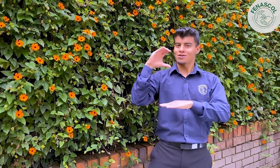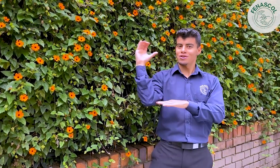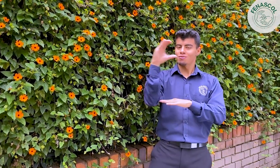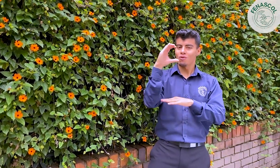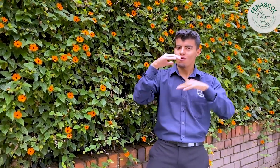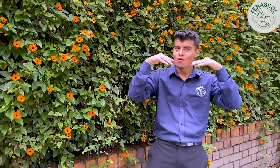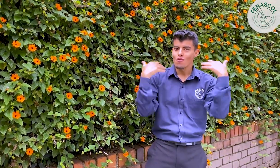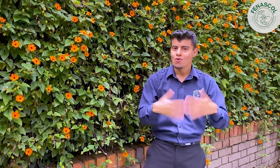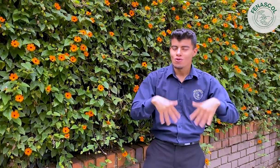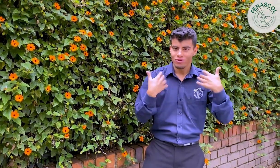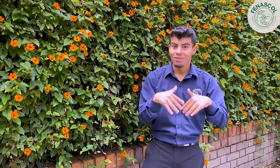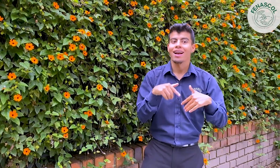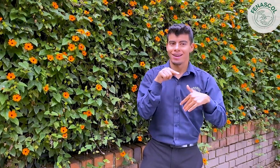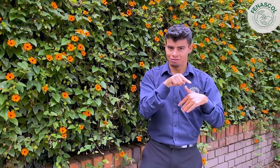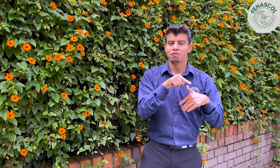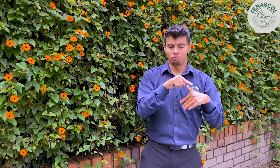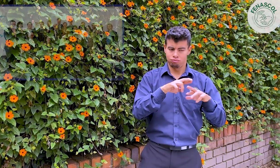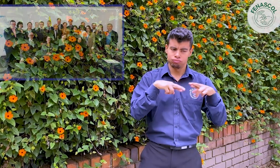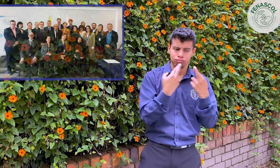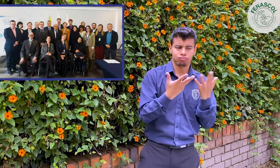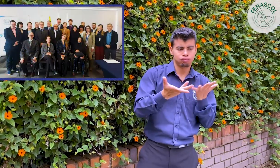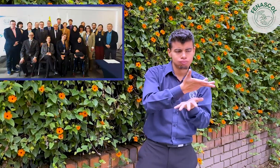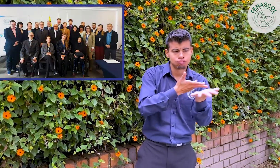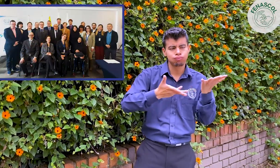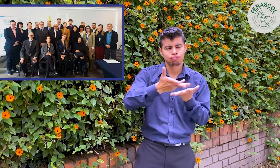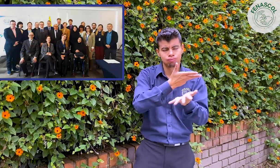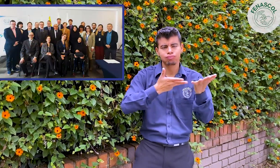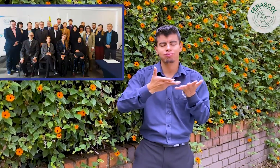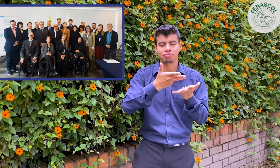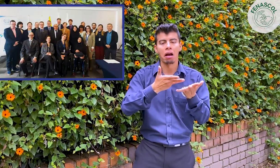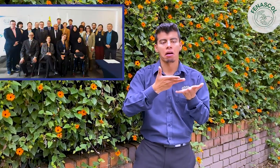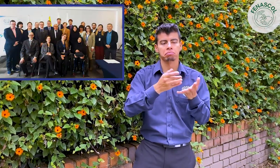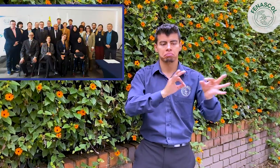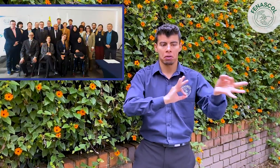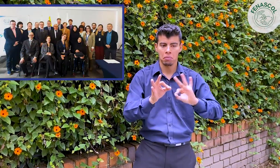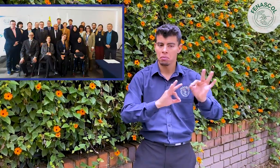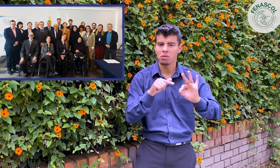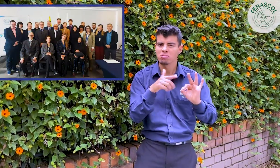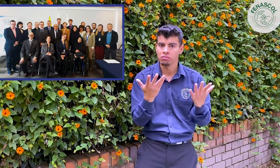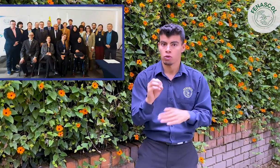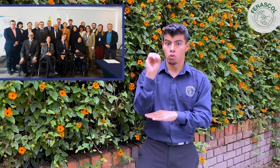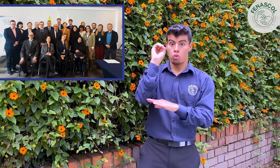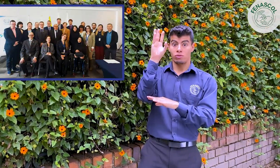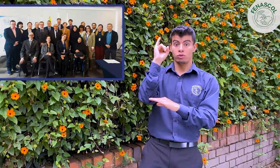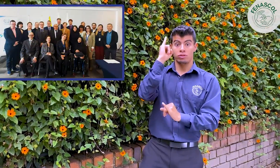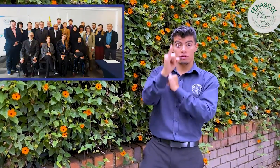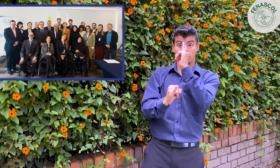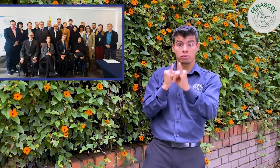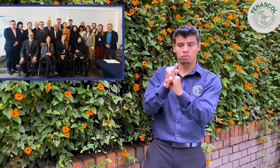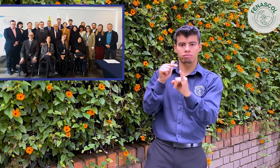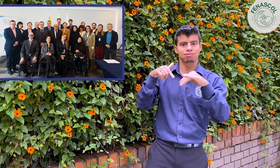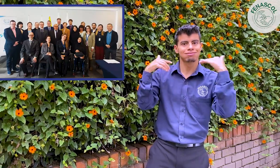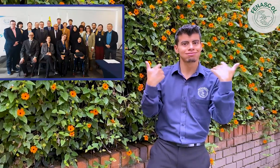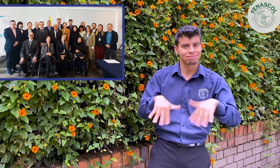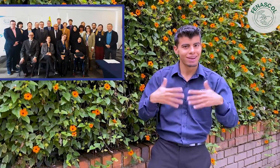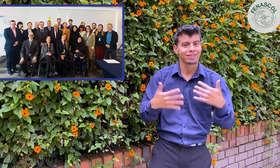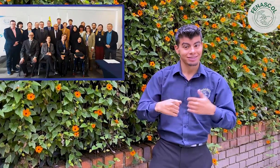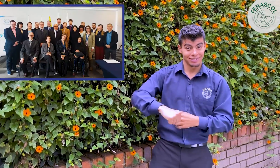reuniones. Además se organizó la Conferencia Internacional sobre Educación, pero también se